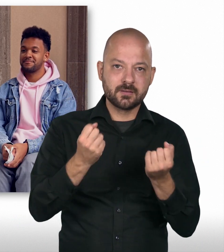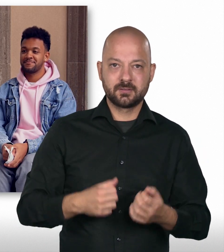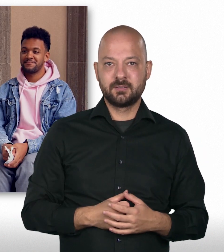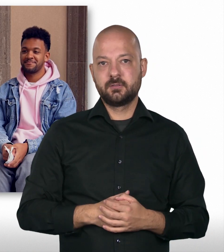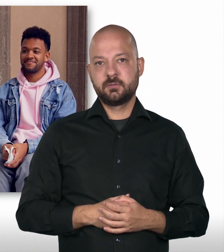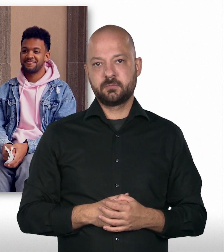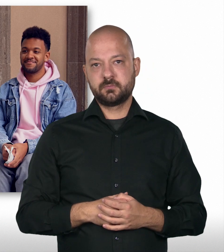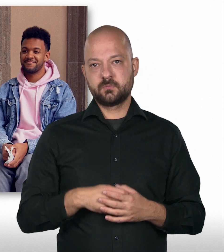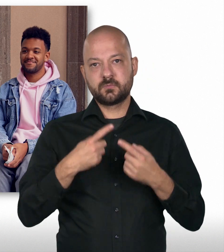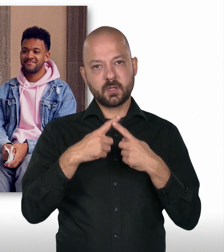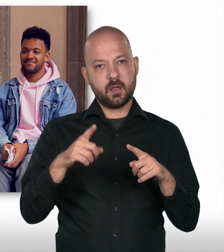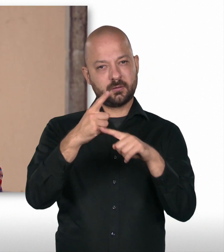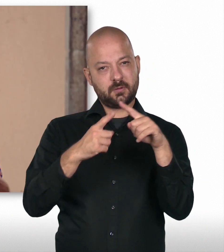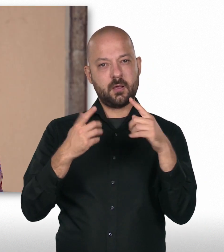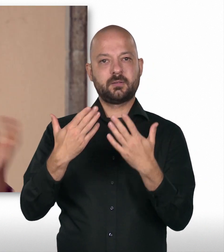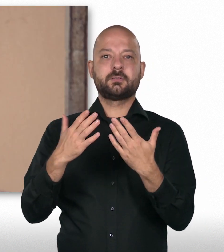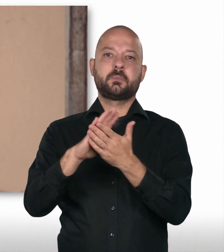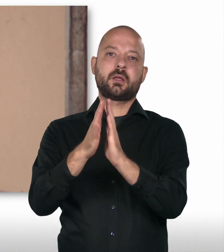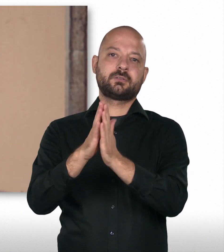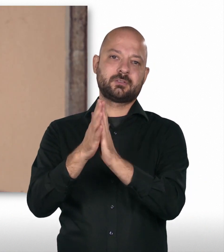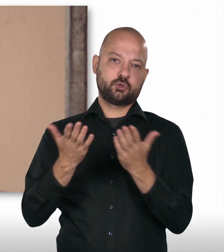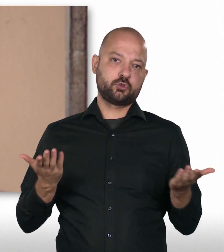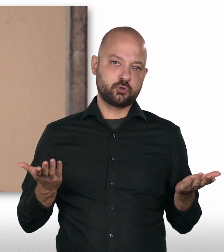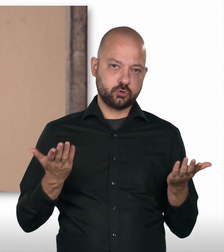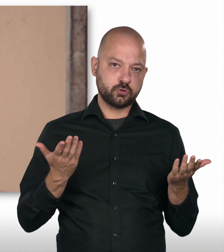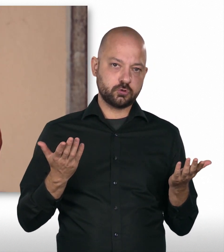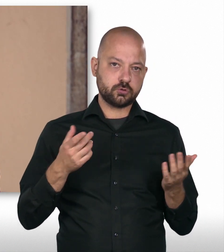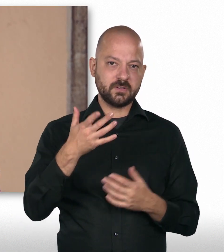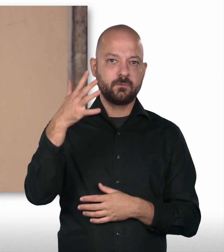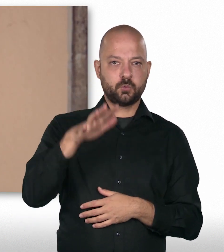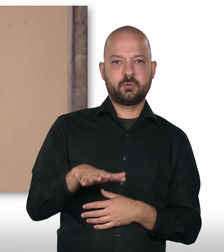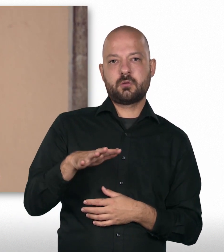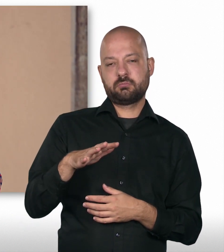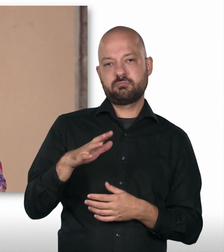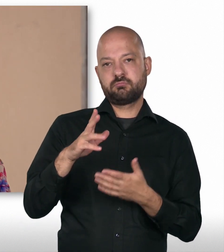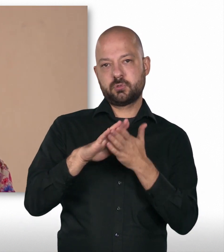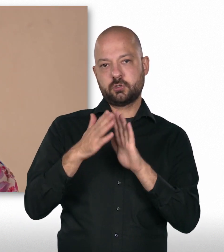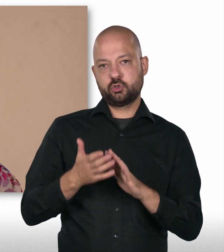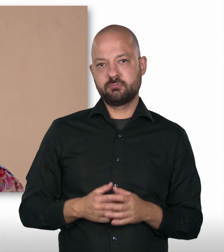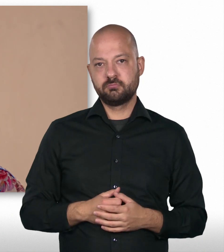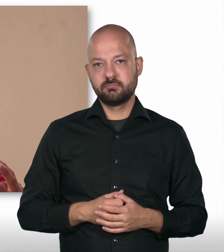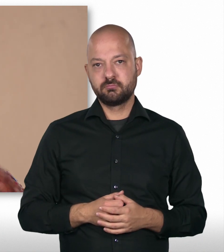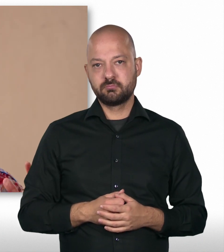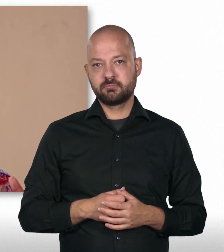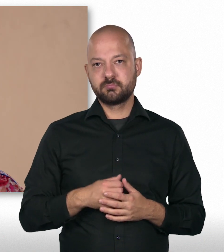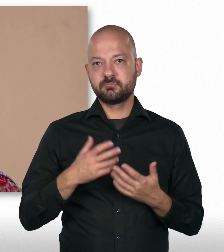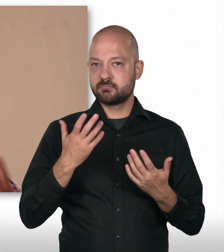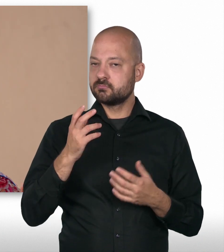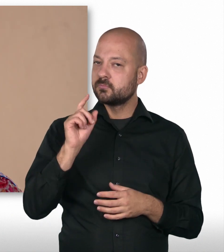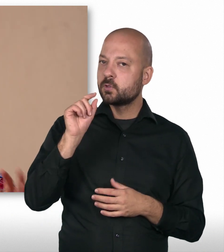Krisentrainings. Und der andere Teil von uns ist eben, wie gesagt, gerade in der praktischen Ausbildung, so eine Art fünfmonatiges Praktikum